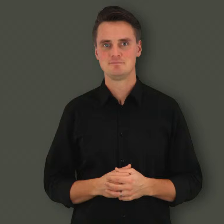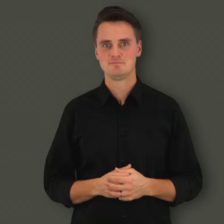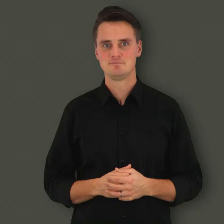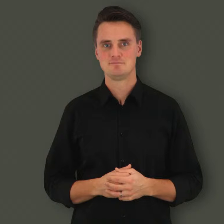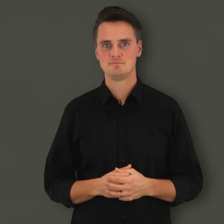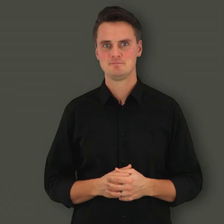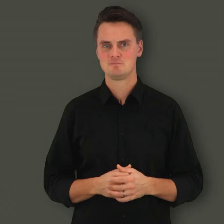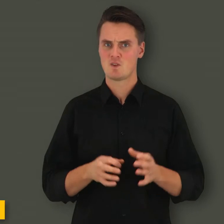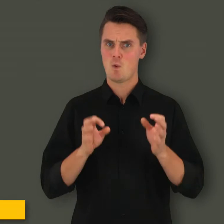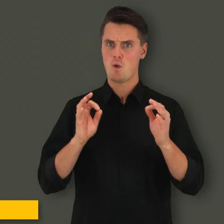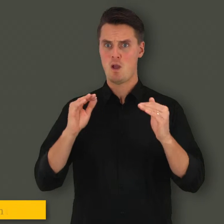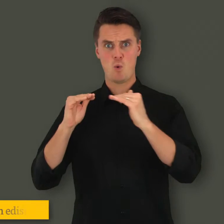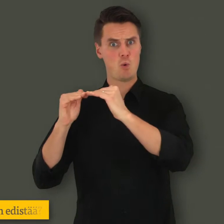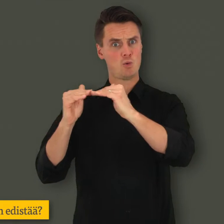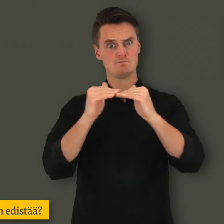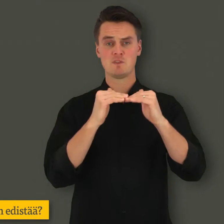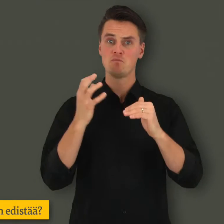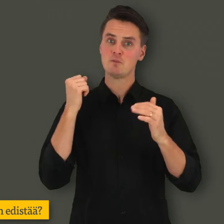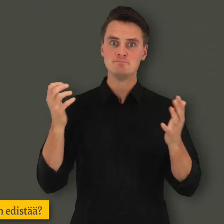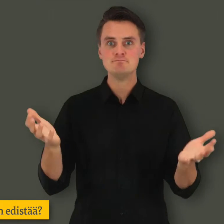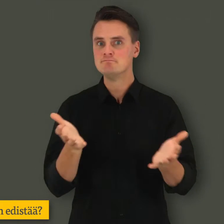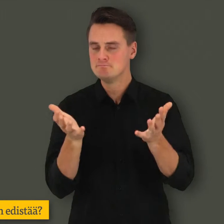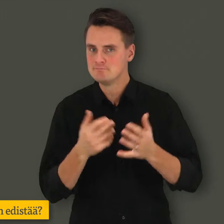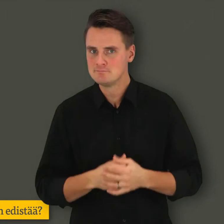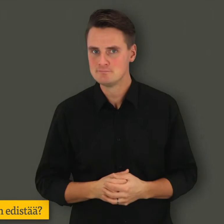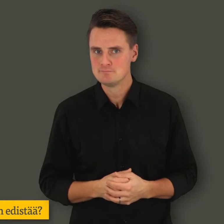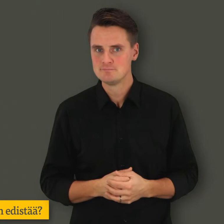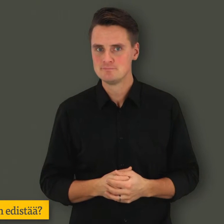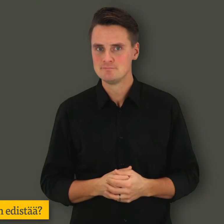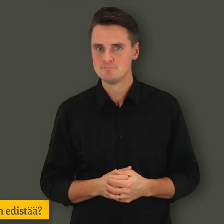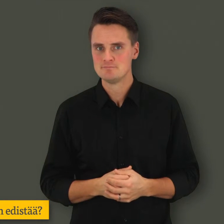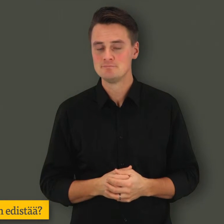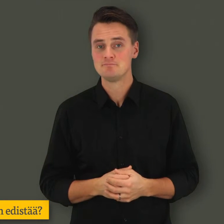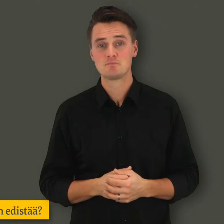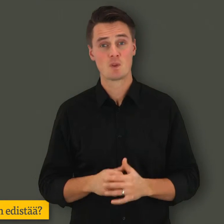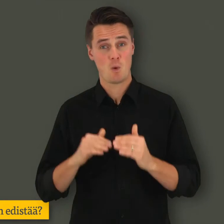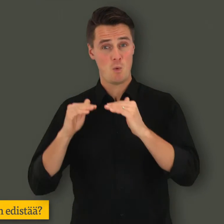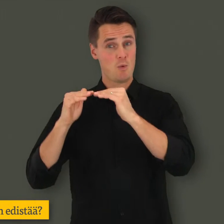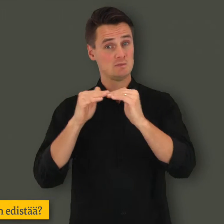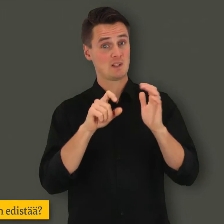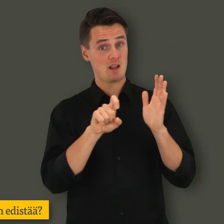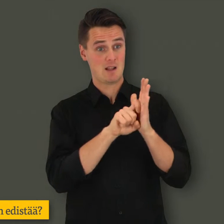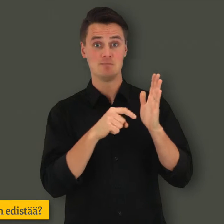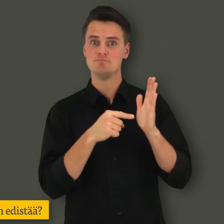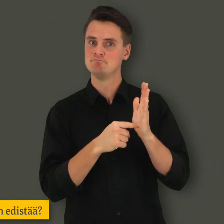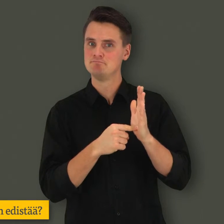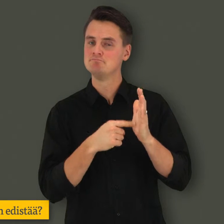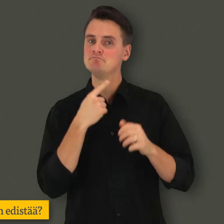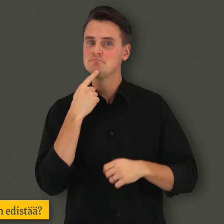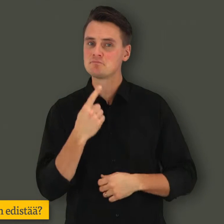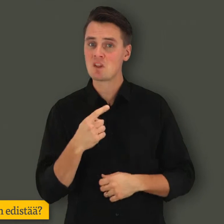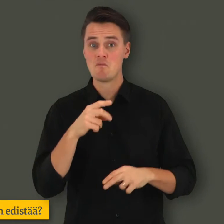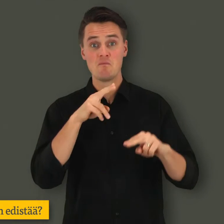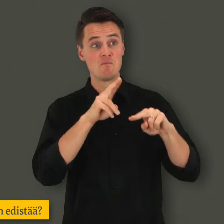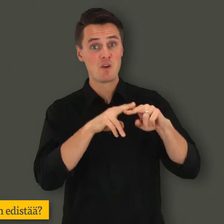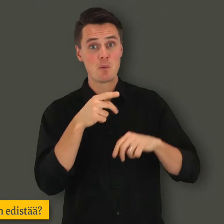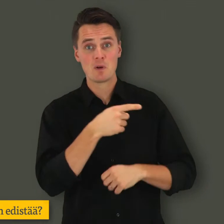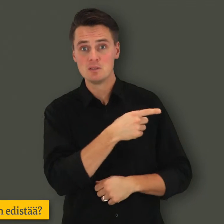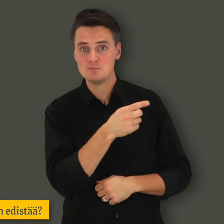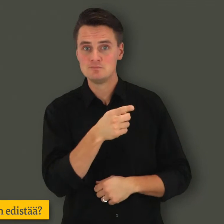Miten yhdenvertaisuutta voidaan edistää? Yhdenvertaisuuslain mukaan